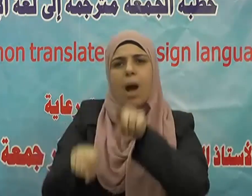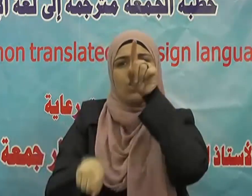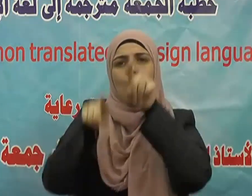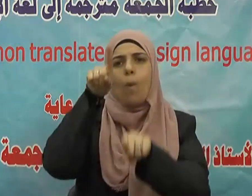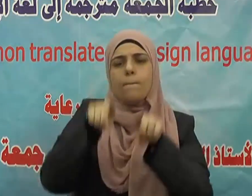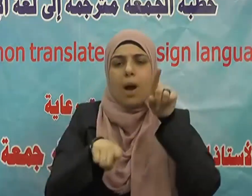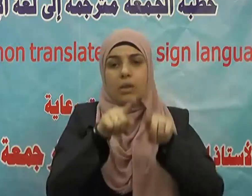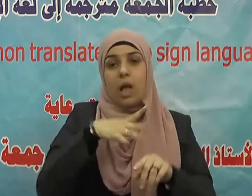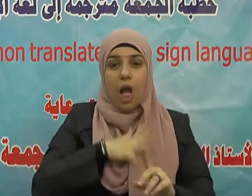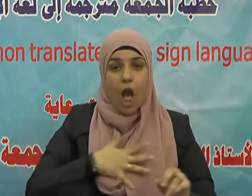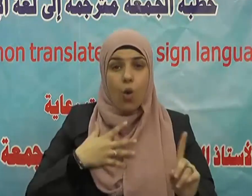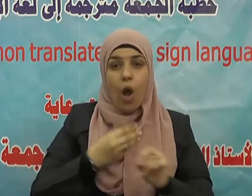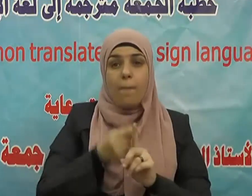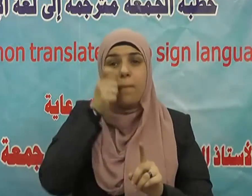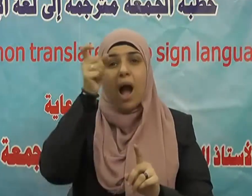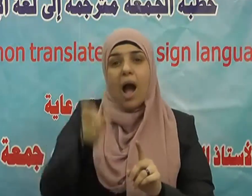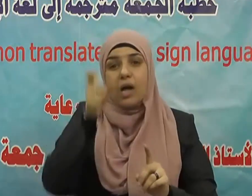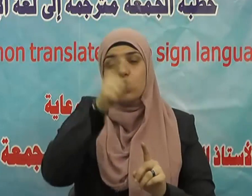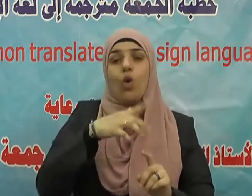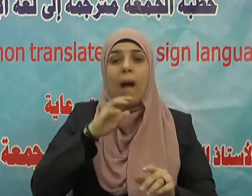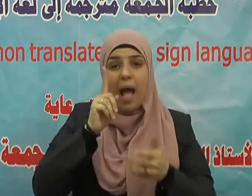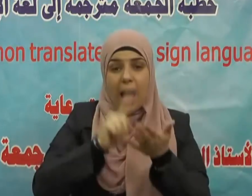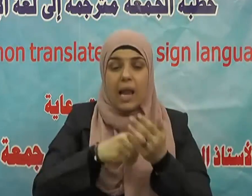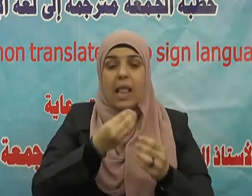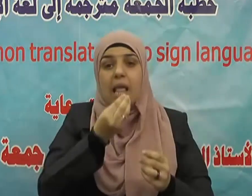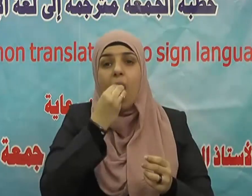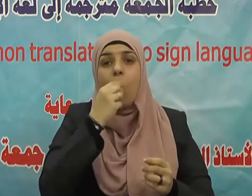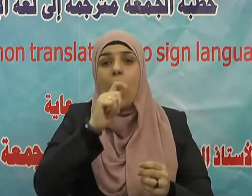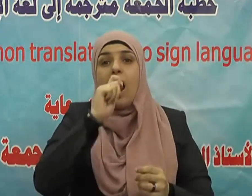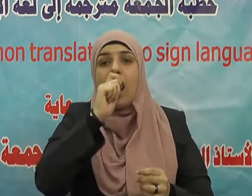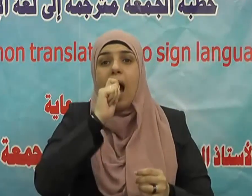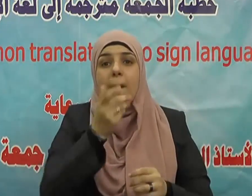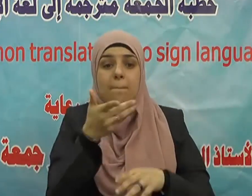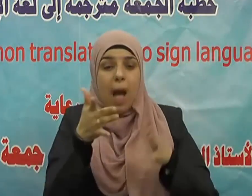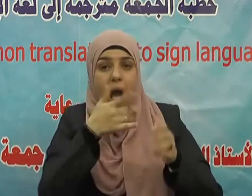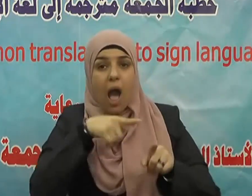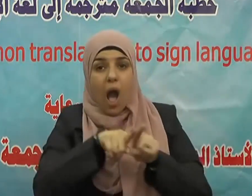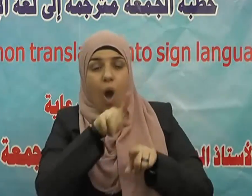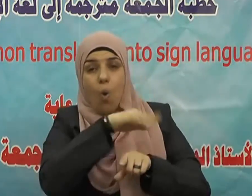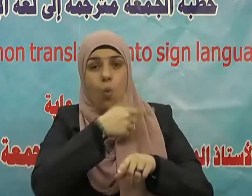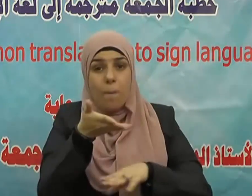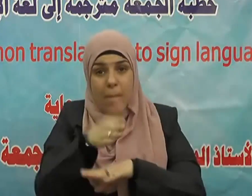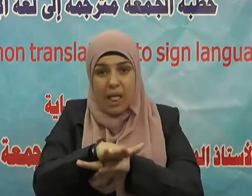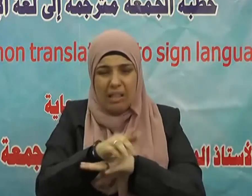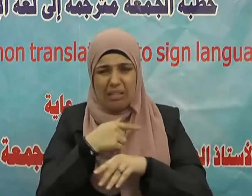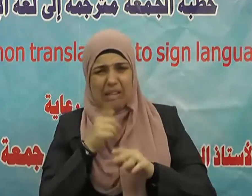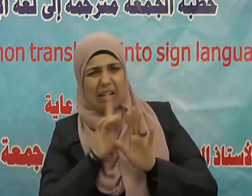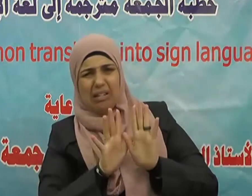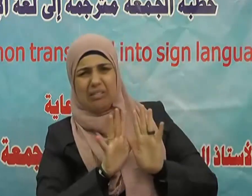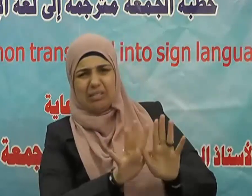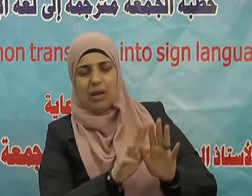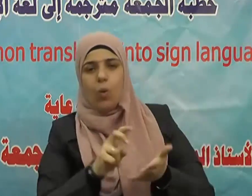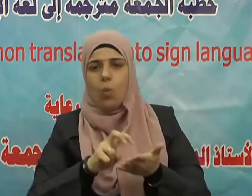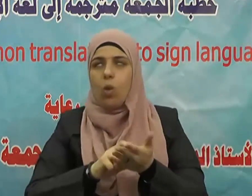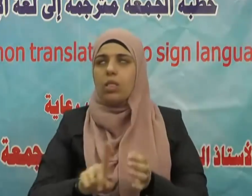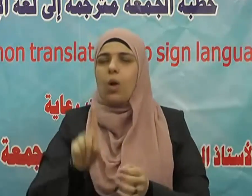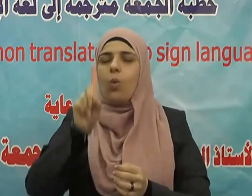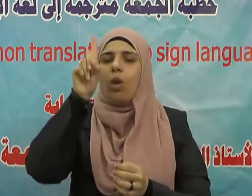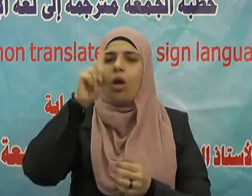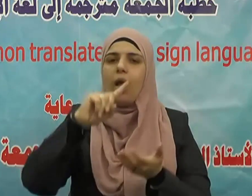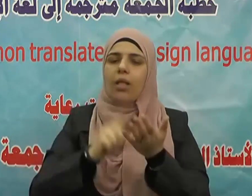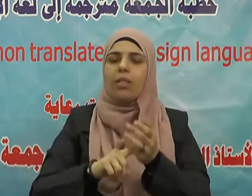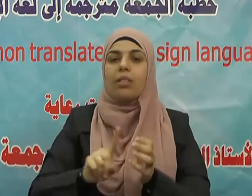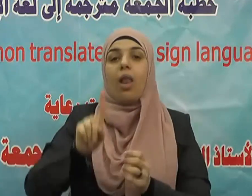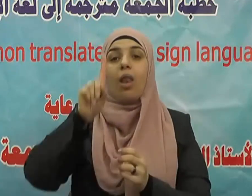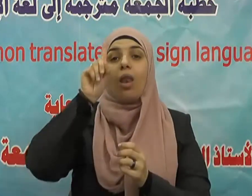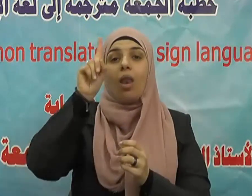فتبينوا وإن كنت صادقا فأنت من أهل هذه الآية هماز